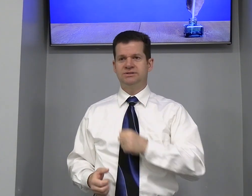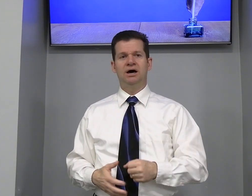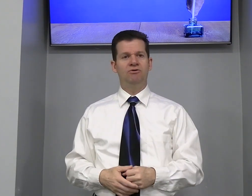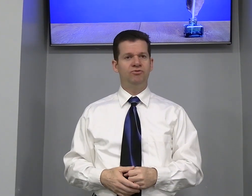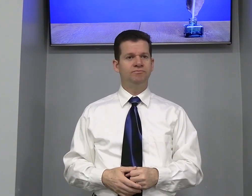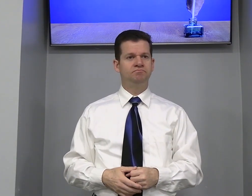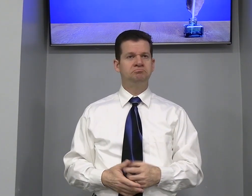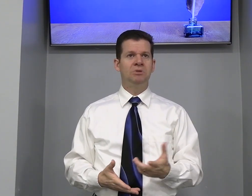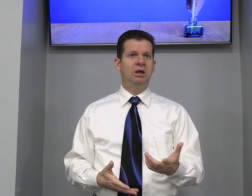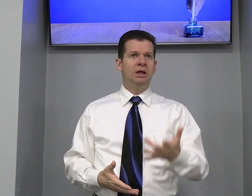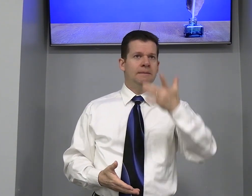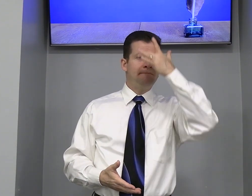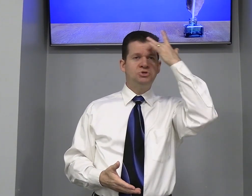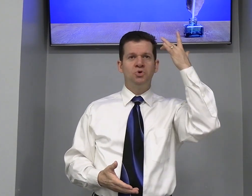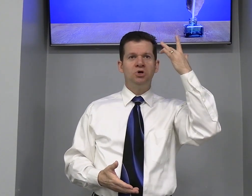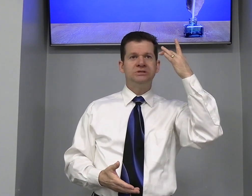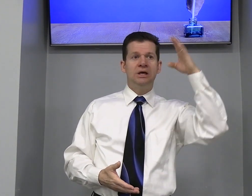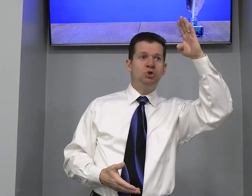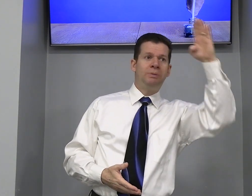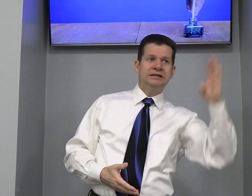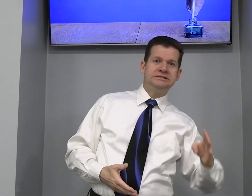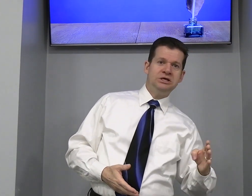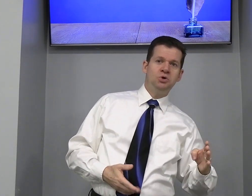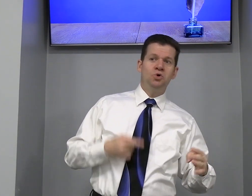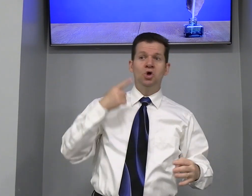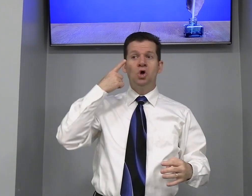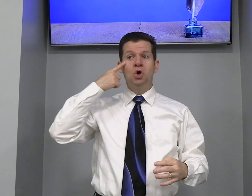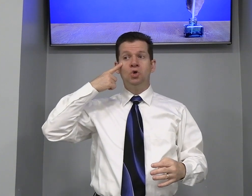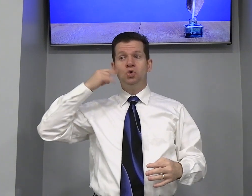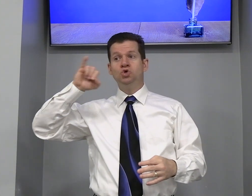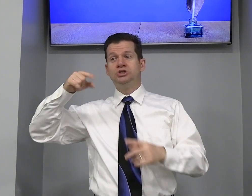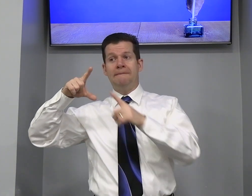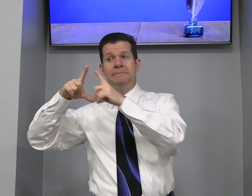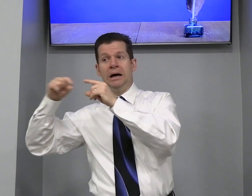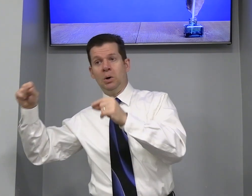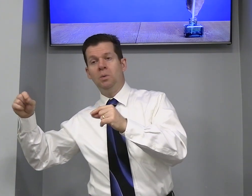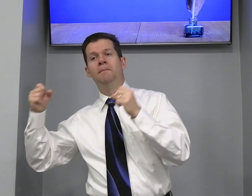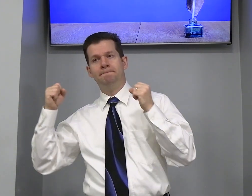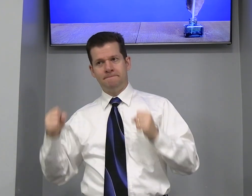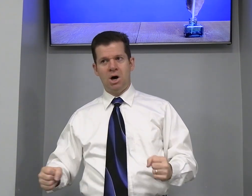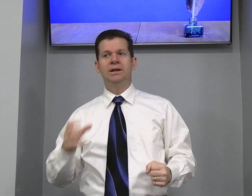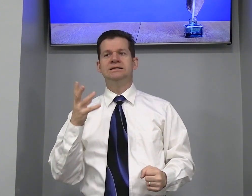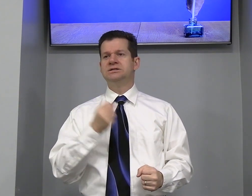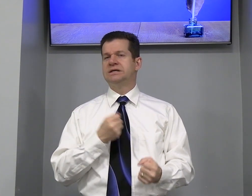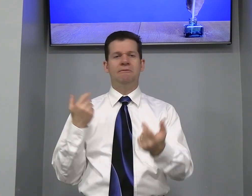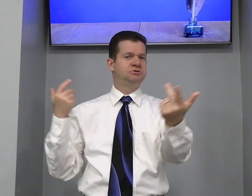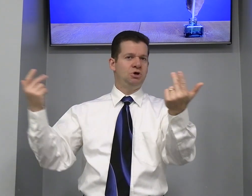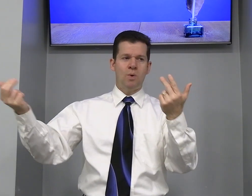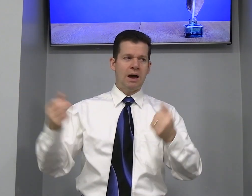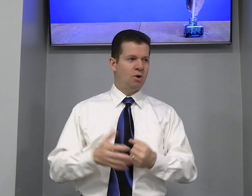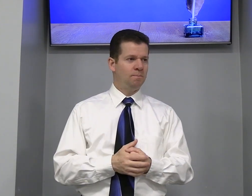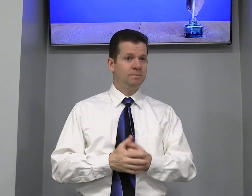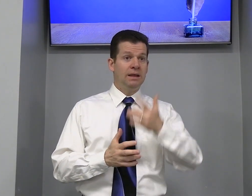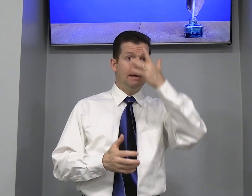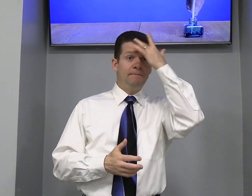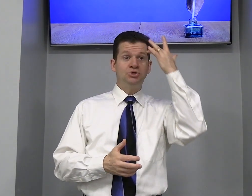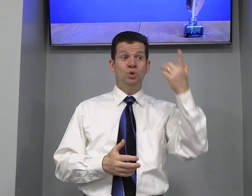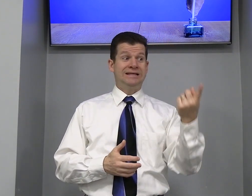salvo Pessoas Do Brasil Do Japão Podem ser salvas Igual Pessoas